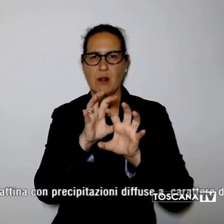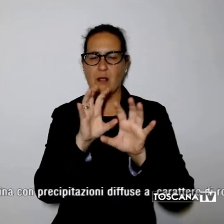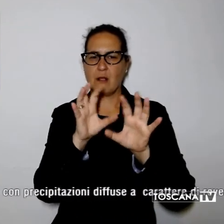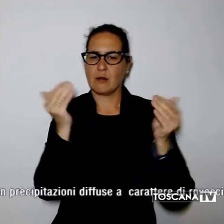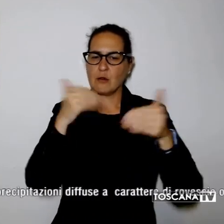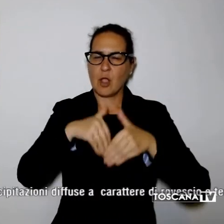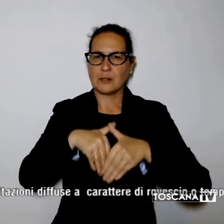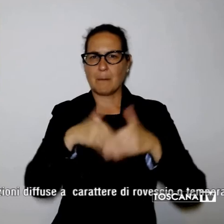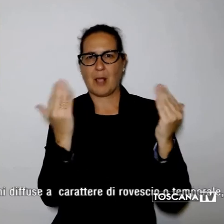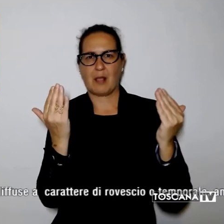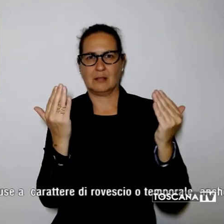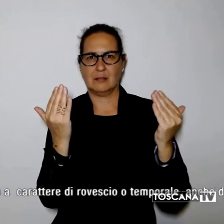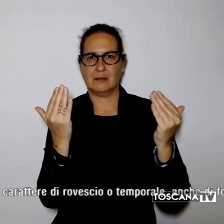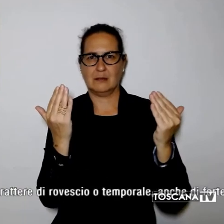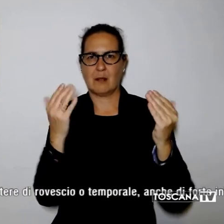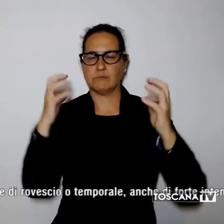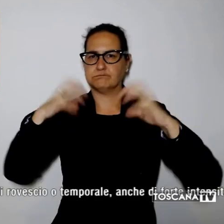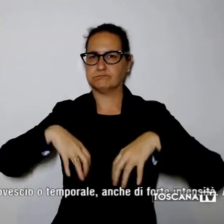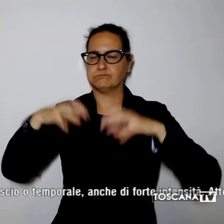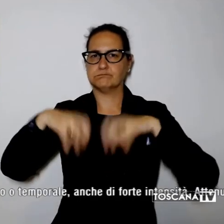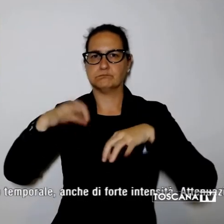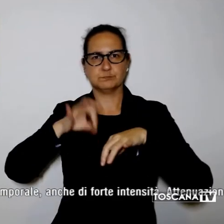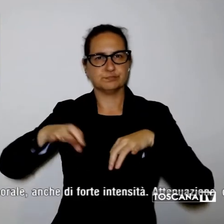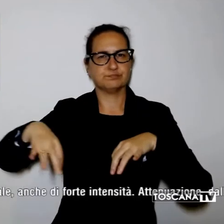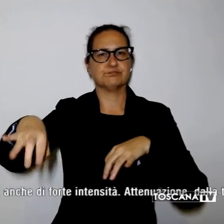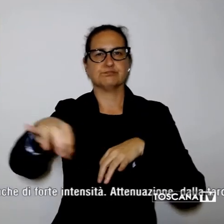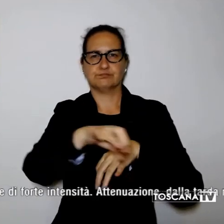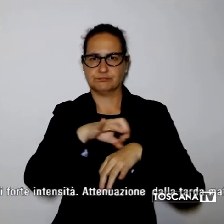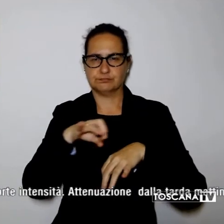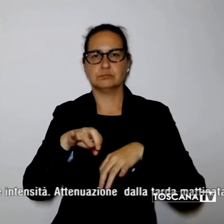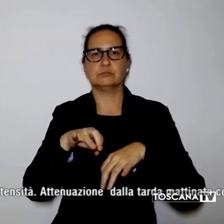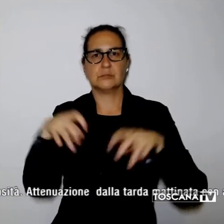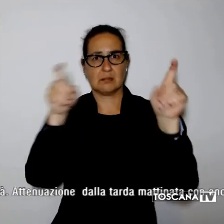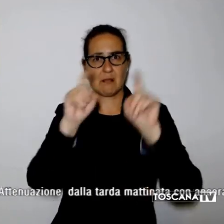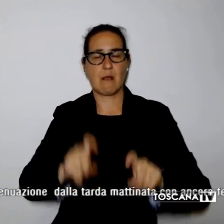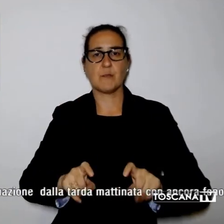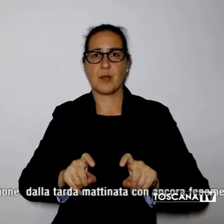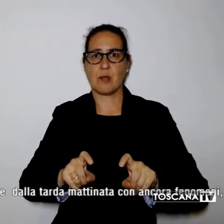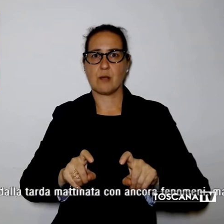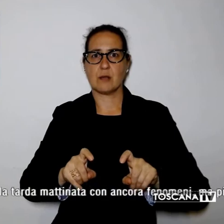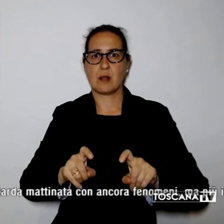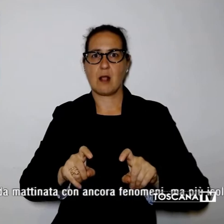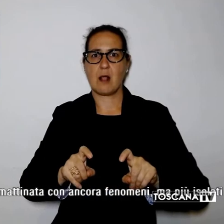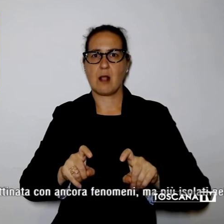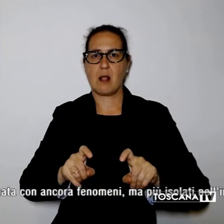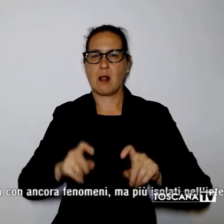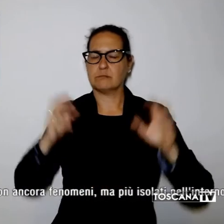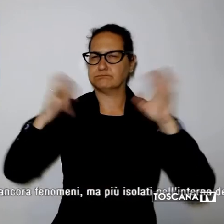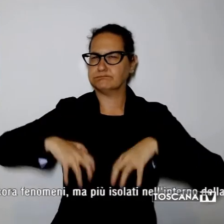con precipitazioni diffuse a carattere di rovescio o temporale anche di forte intensità.